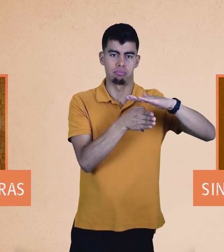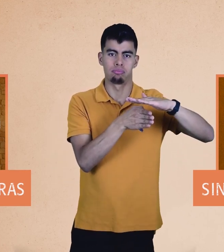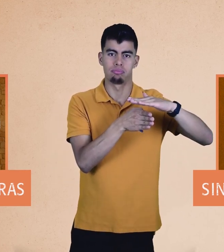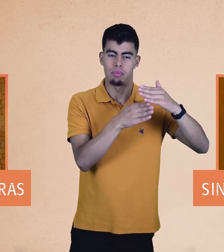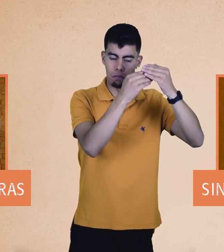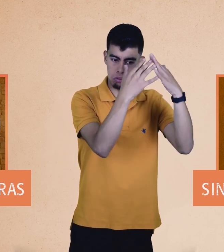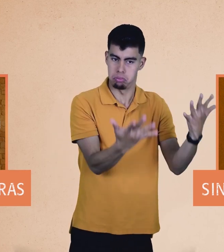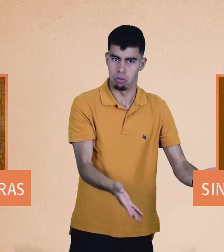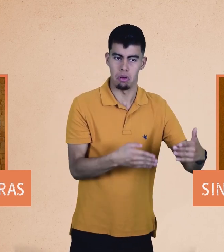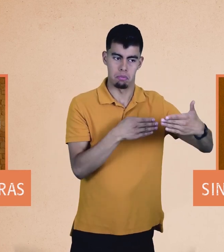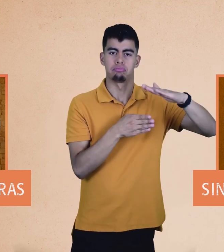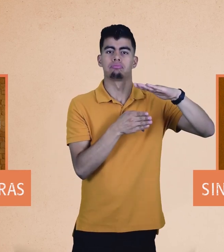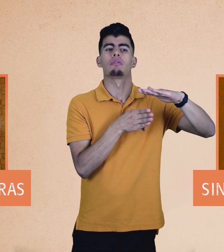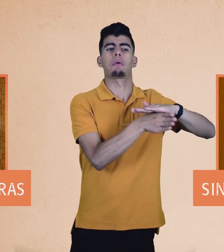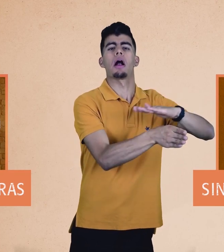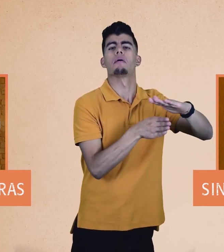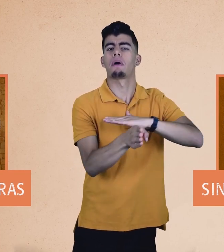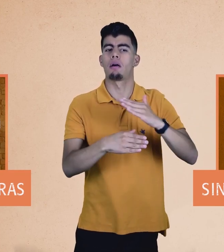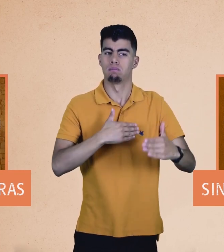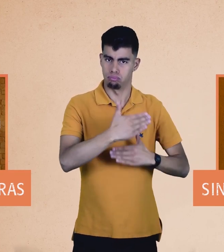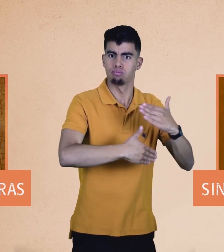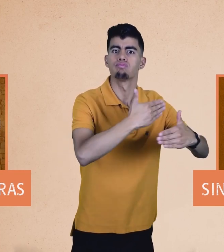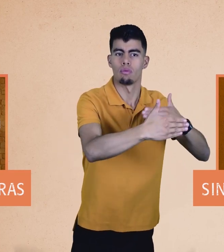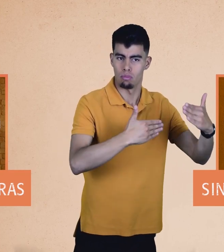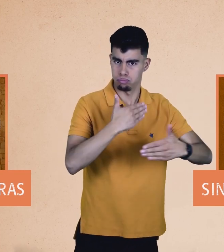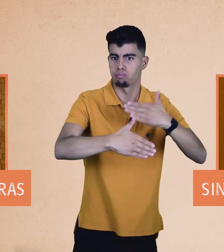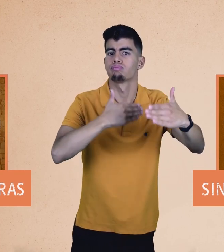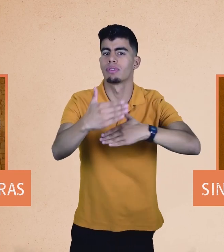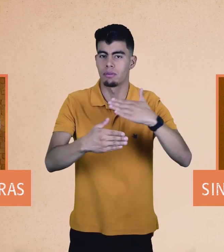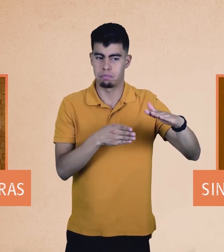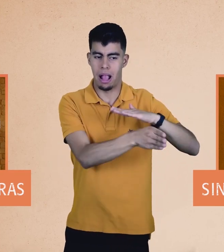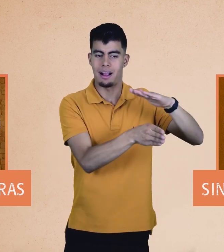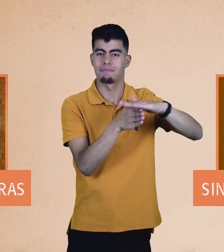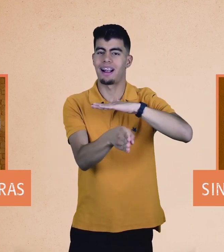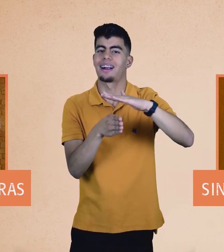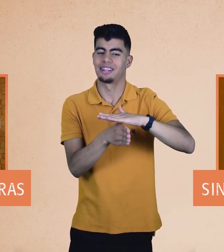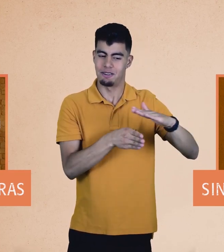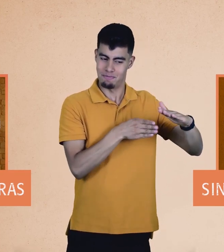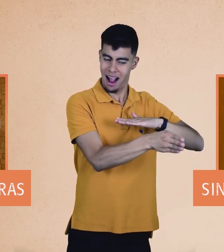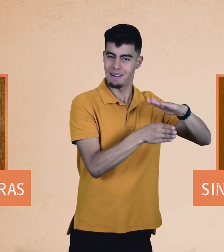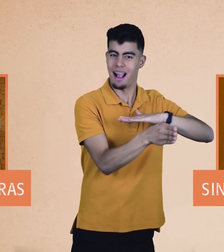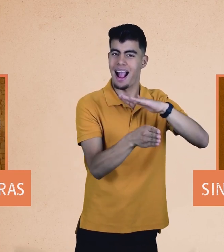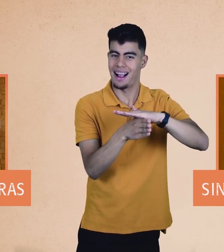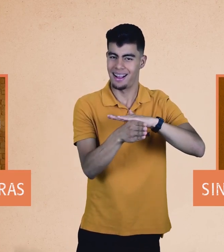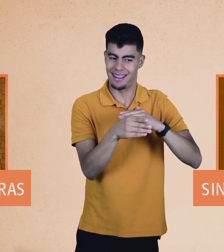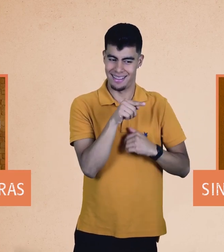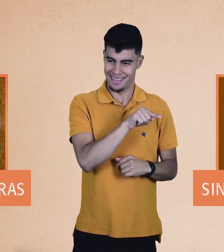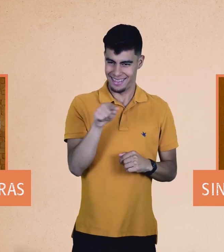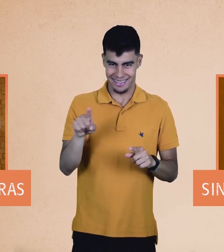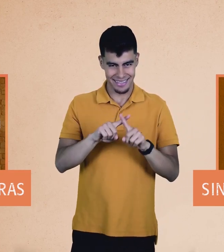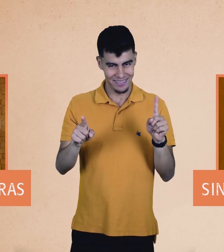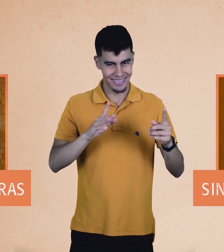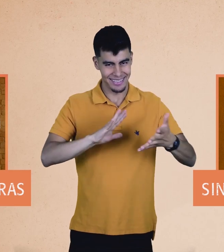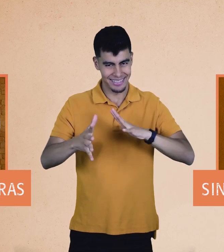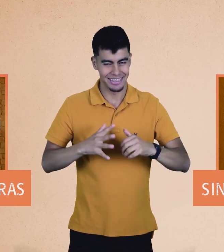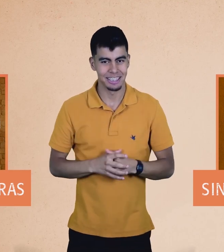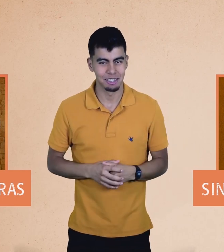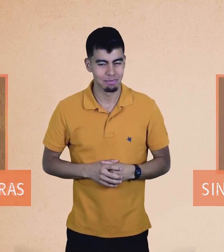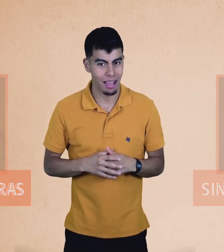Una de las manos queda en la parte de arriba y la otra hace el movimiento indicando que puede continuar con el proceso, es decir, que tiene acceso o ya no